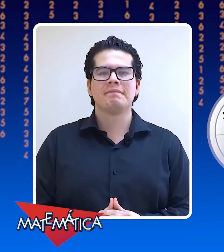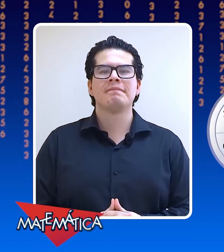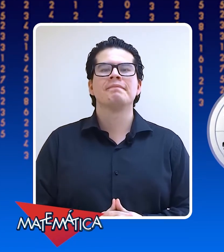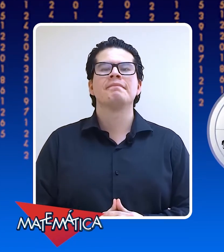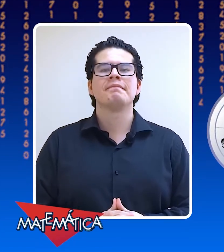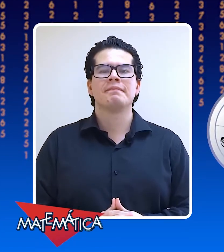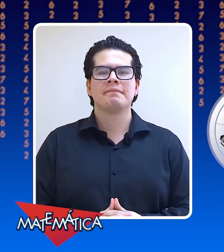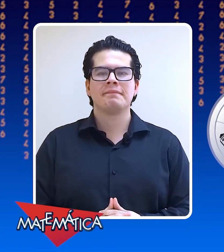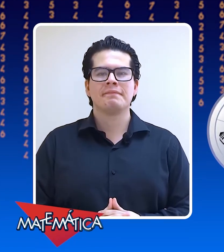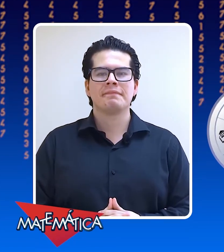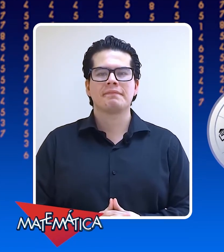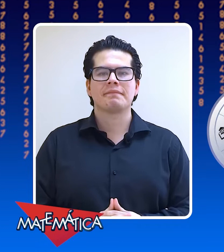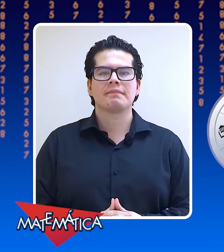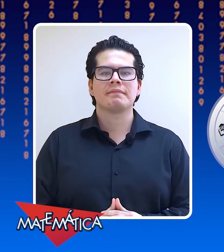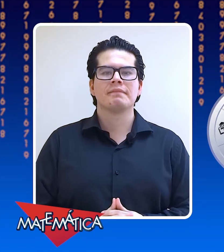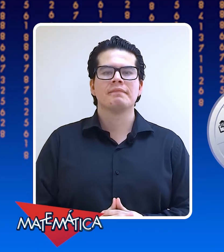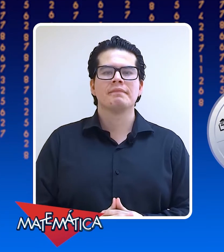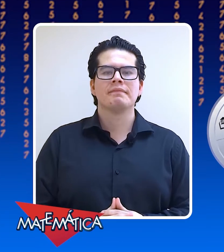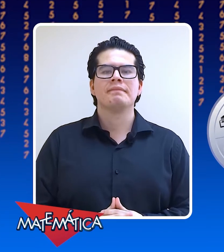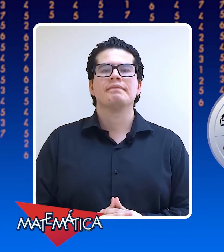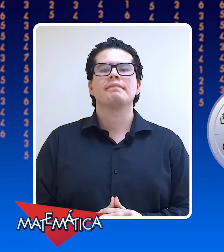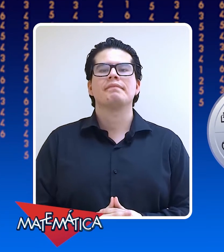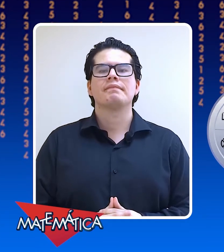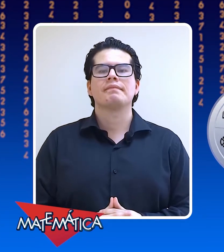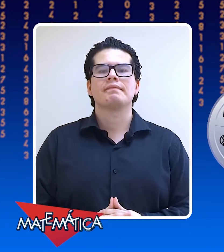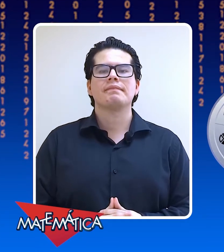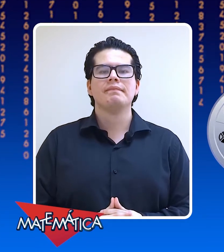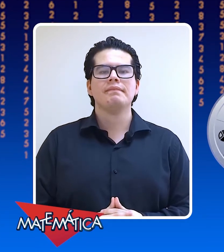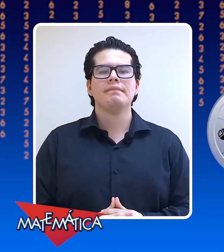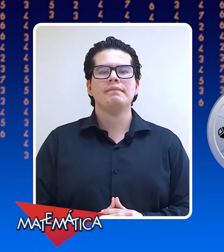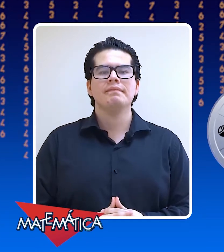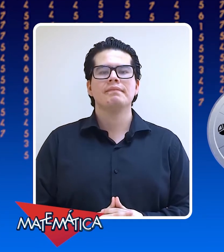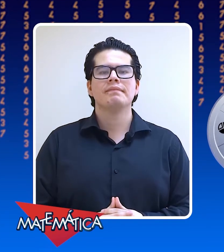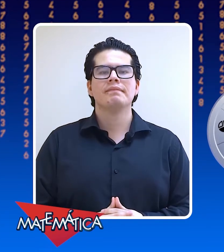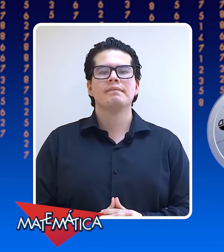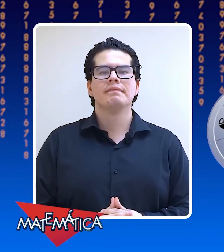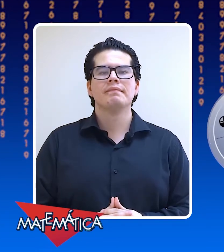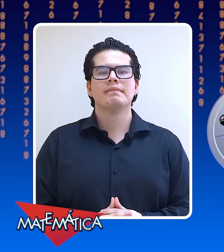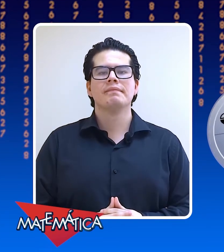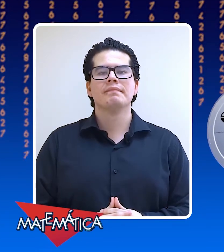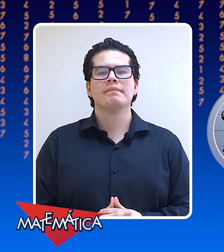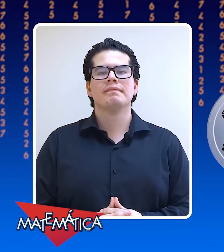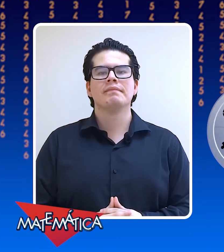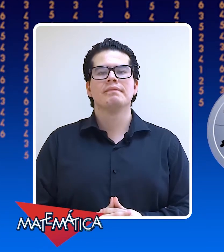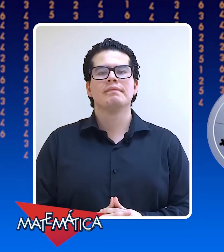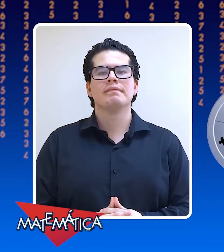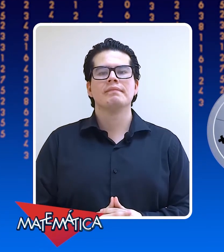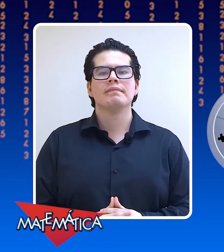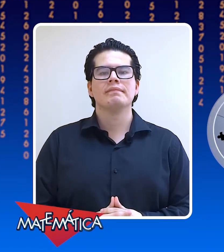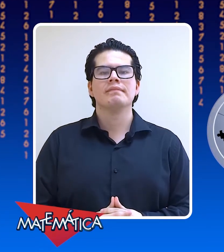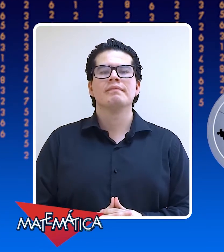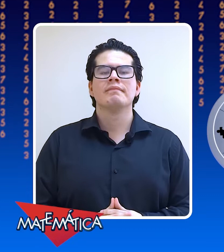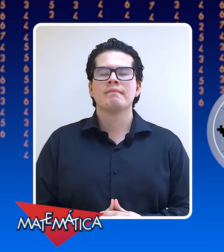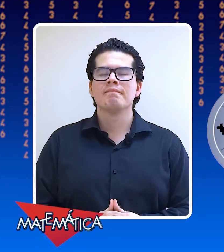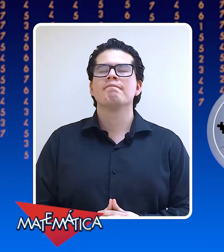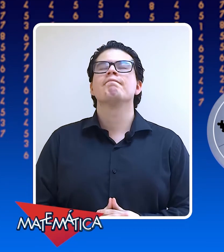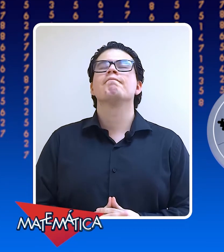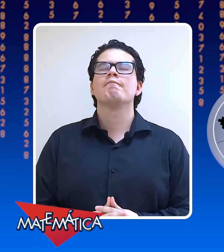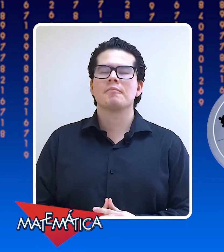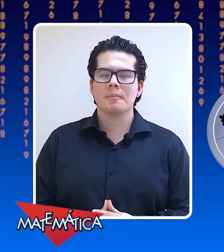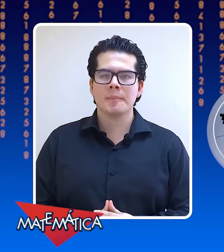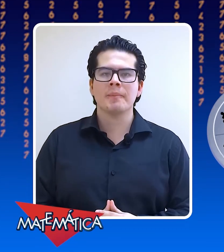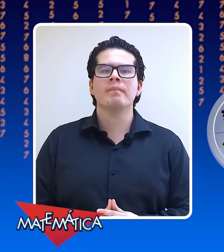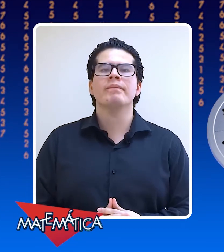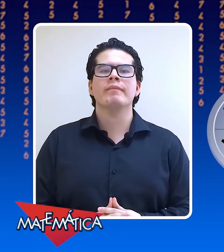o vendo una película con mis familias, conversar con mi familia, entre otras cosas, cosas de ti. Eso me tiene medio loca, angustiada, porque quiero hacer un montón de